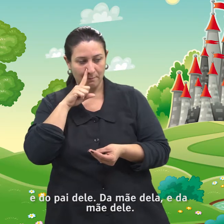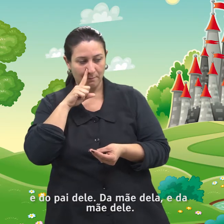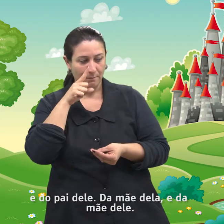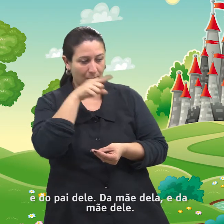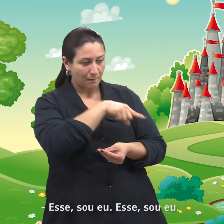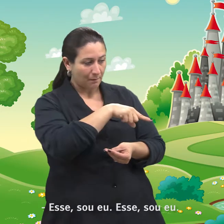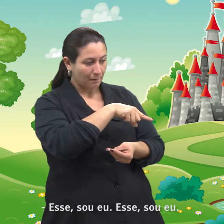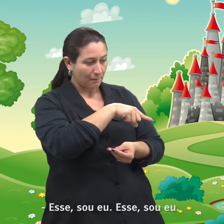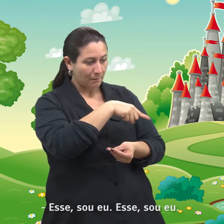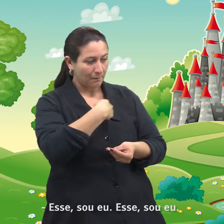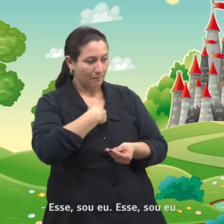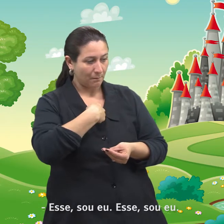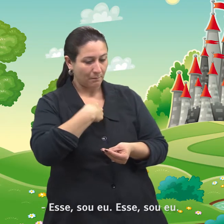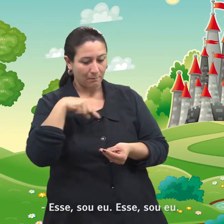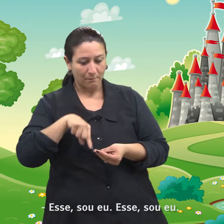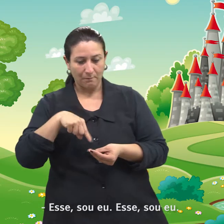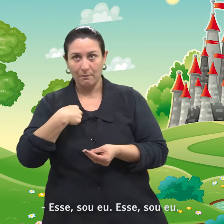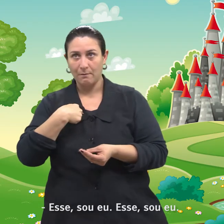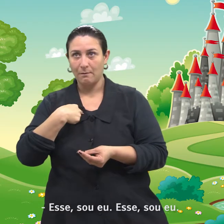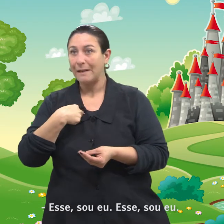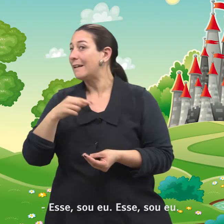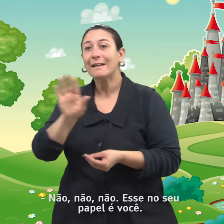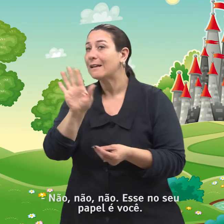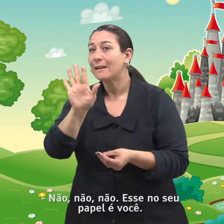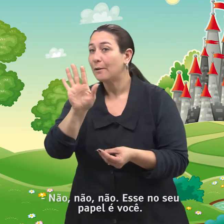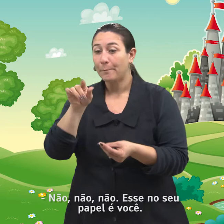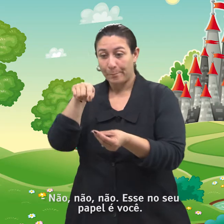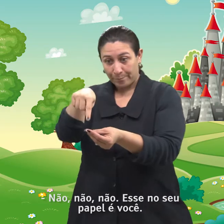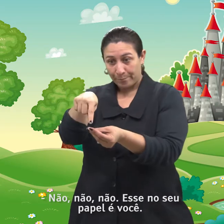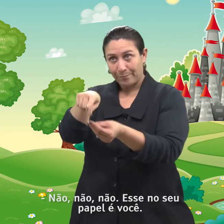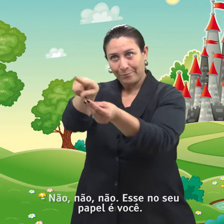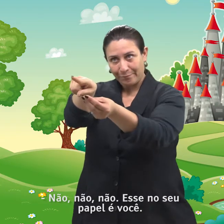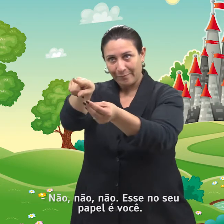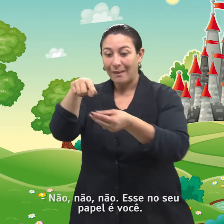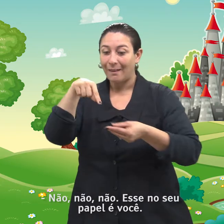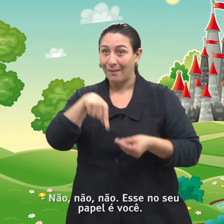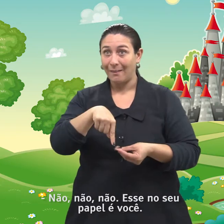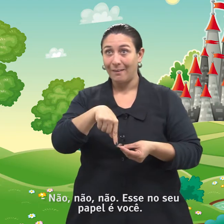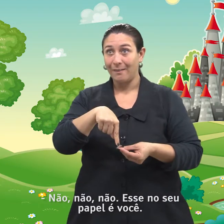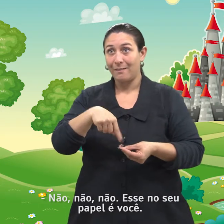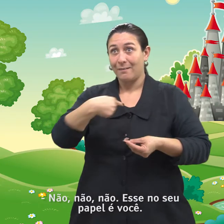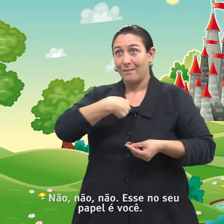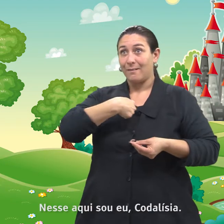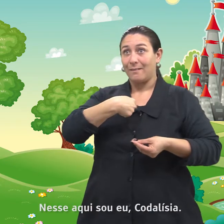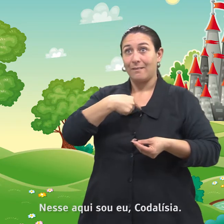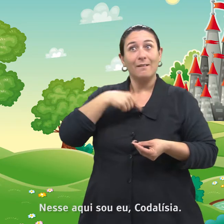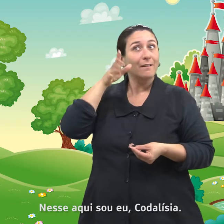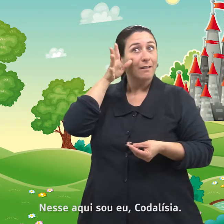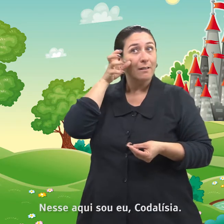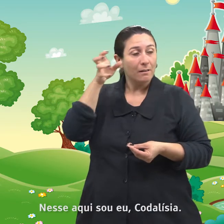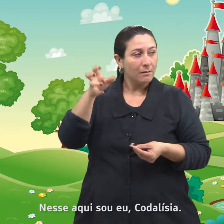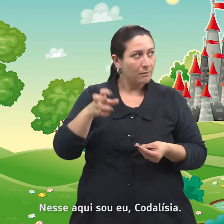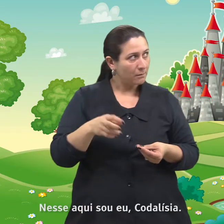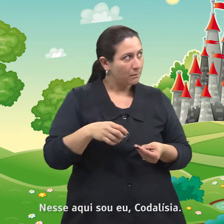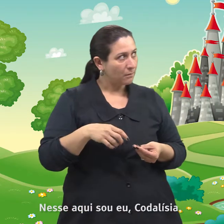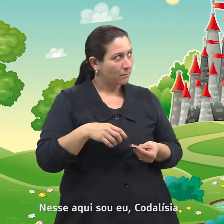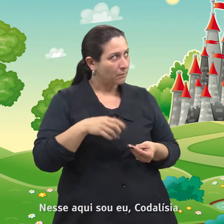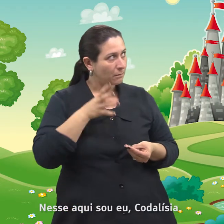dele. Esse sou eu. Esse sou eu. Não, não, não! Esse no seu papel é você. E nessa aqui sou eu,